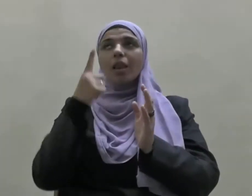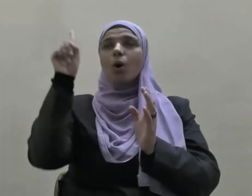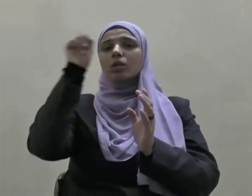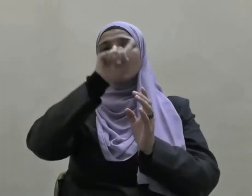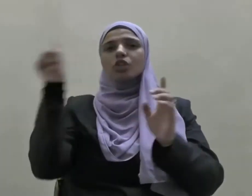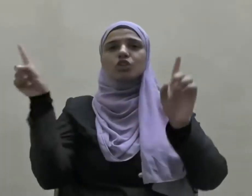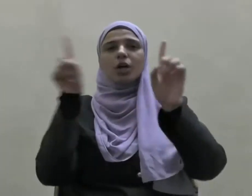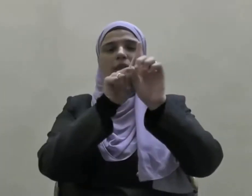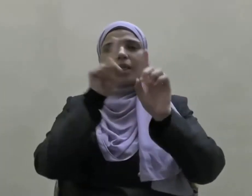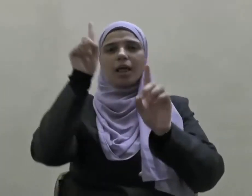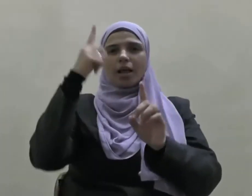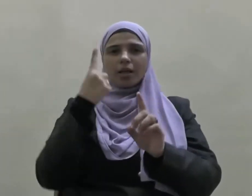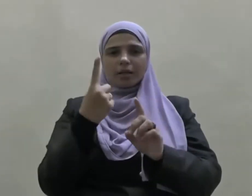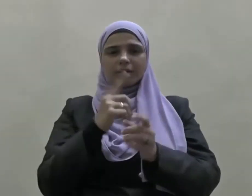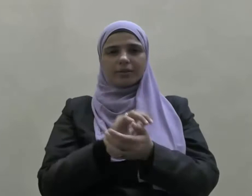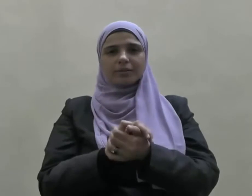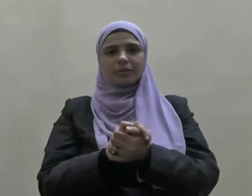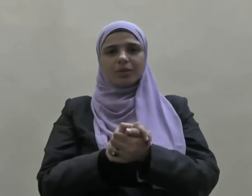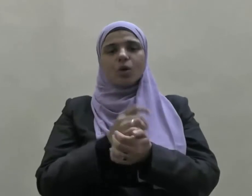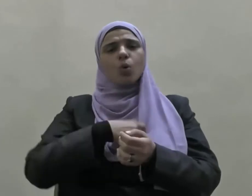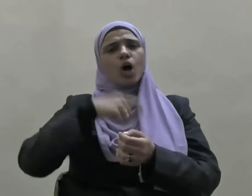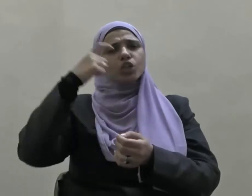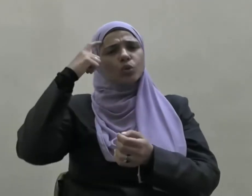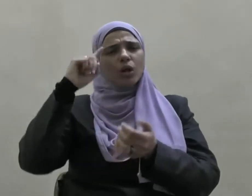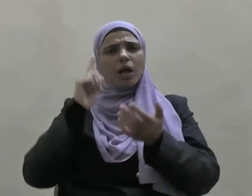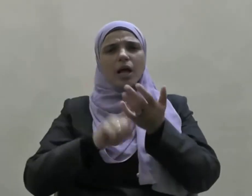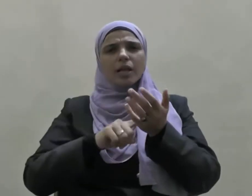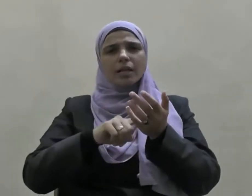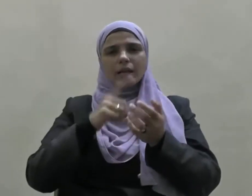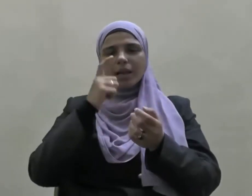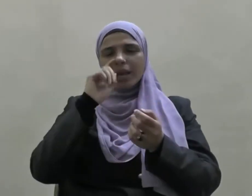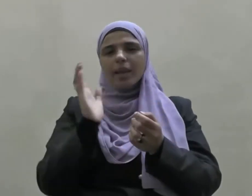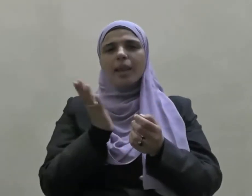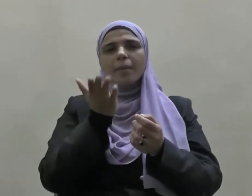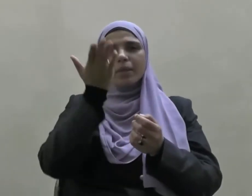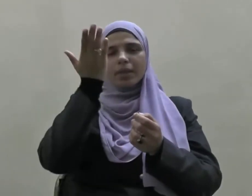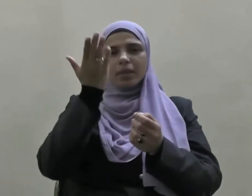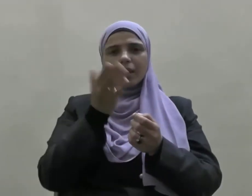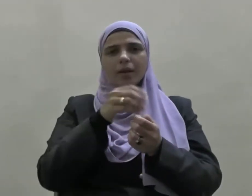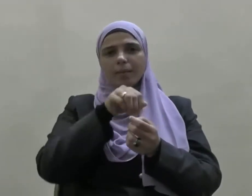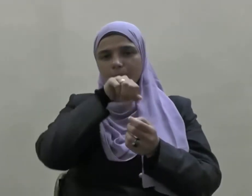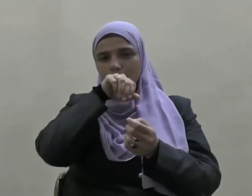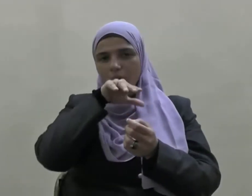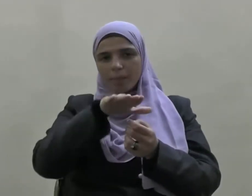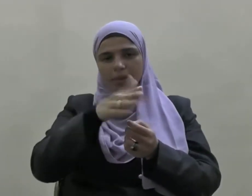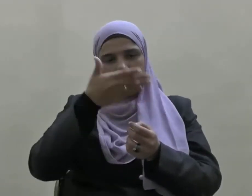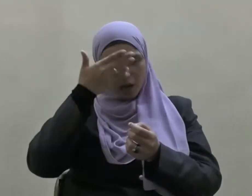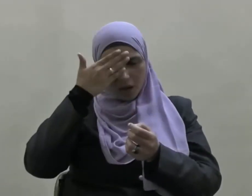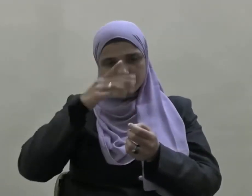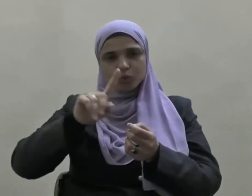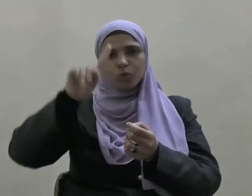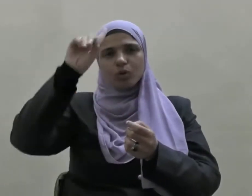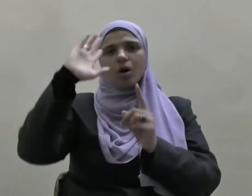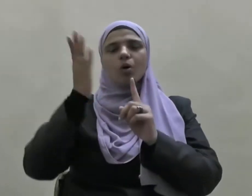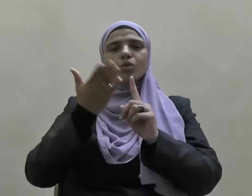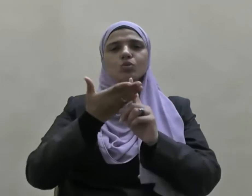إلا الله وحده لا شريك له وأشهد أن سيدنا ونبينا محمدا